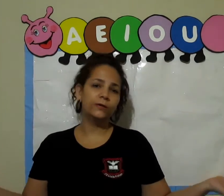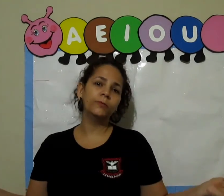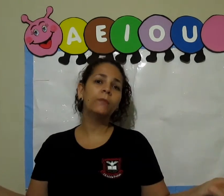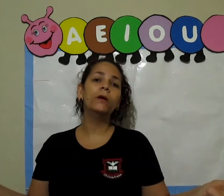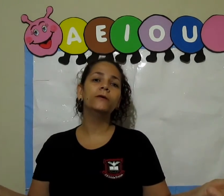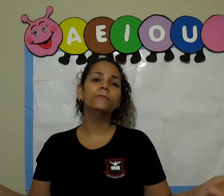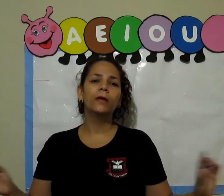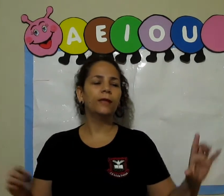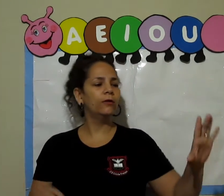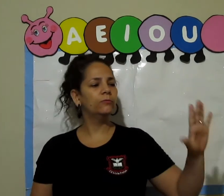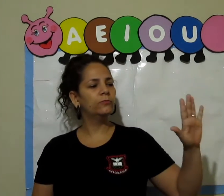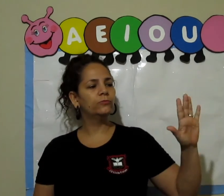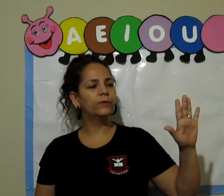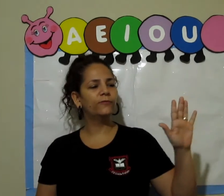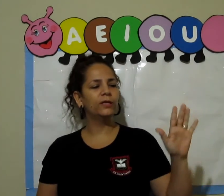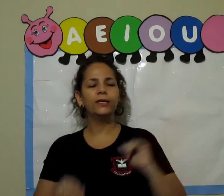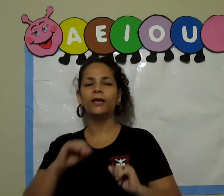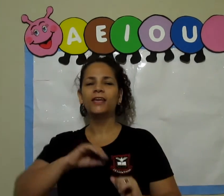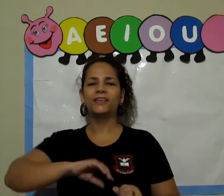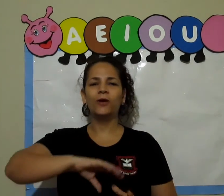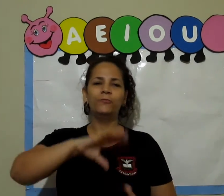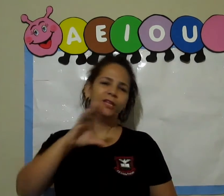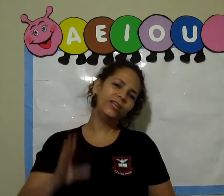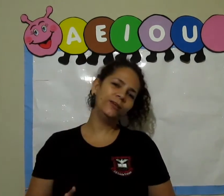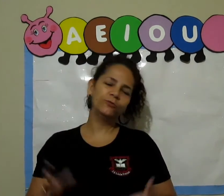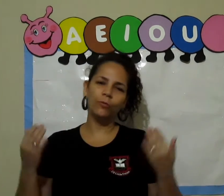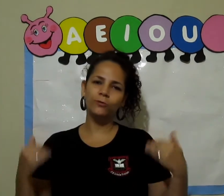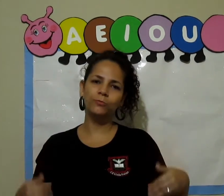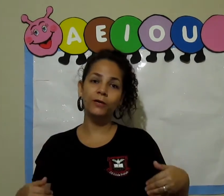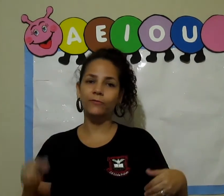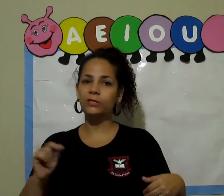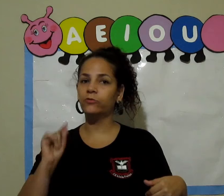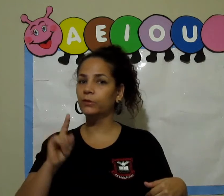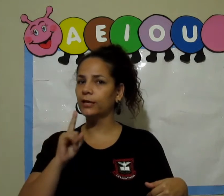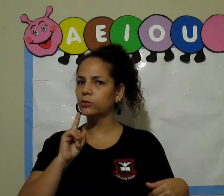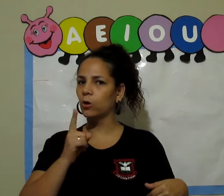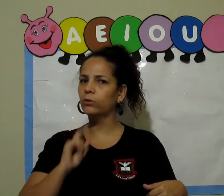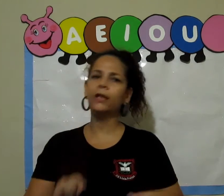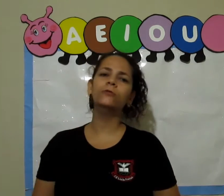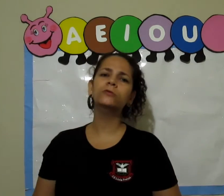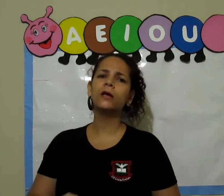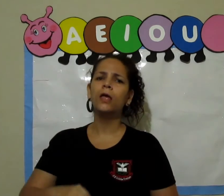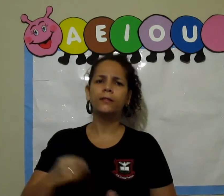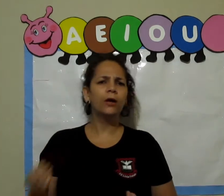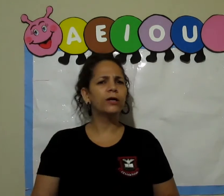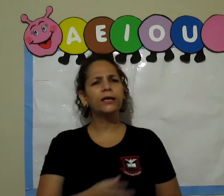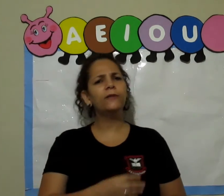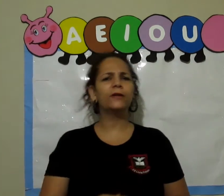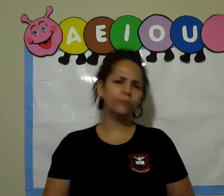tomar banho. Tem uma folhinha que é um menininho tomando banho, vocês vão pintar só o que ele usa na hora que ele vai tomar